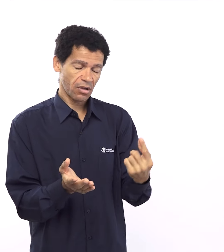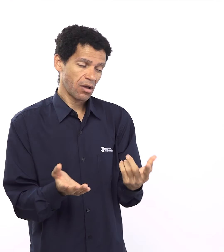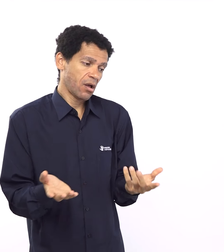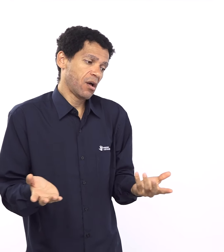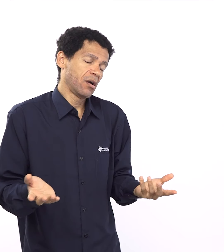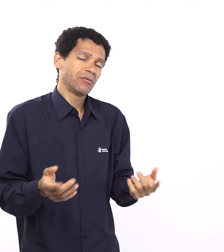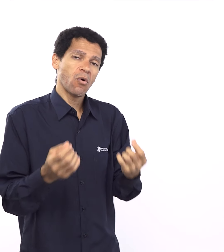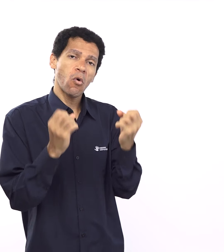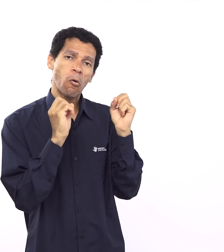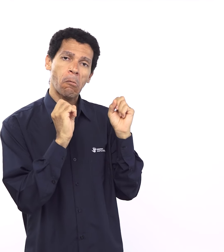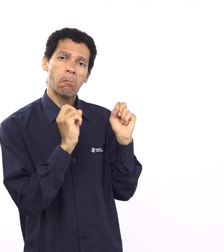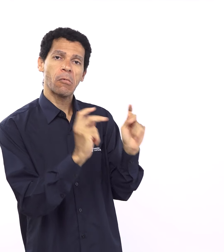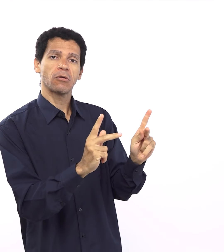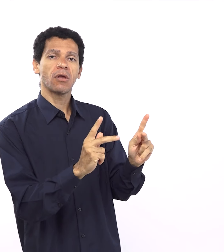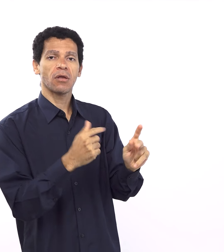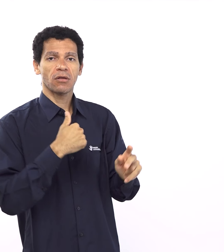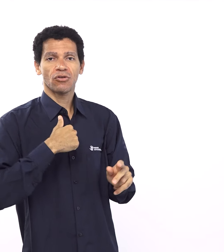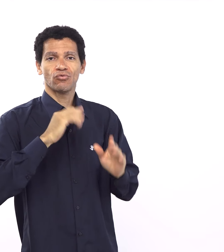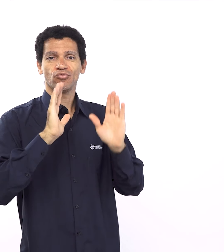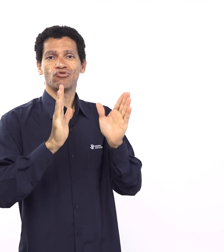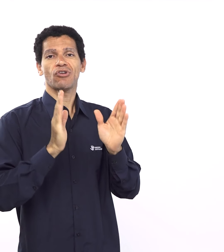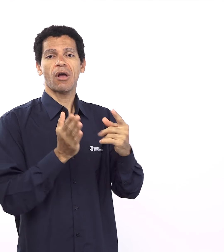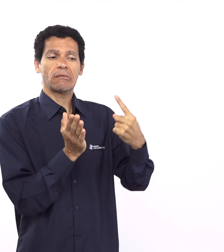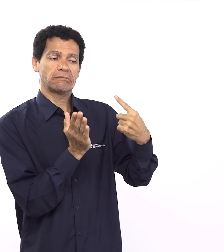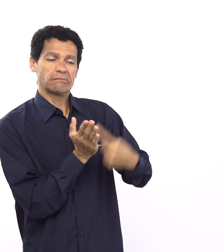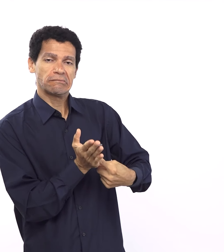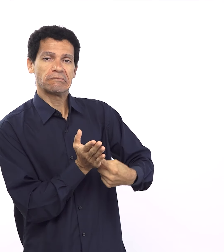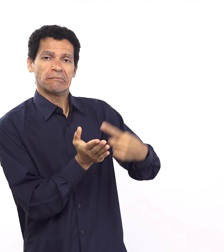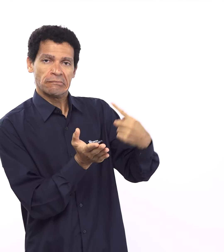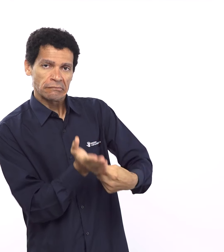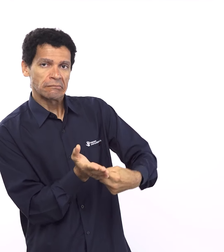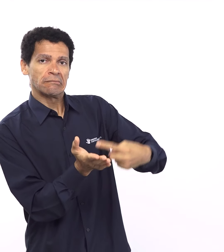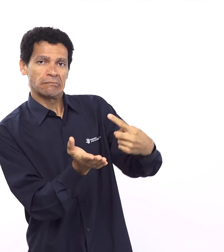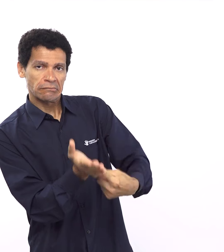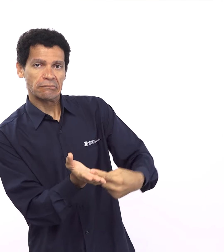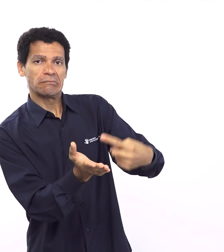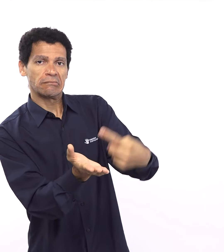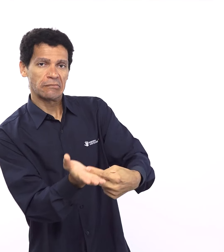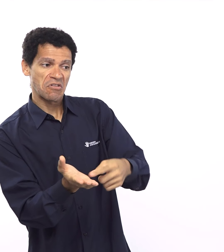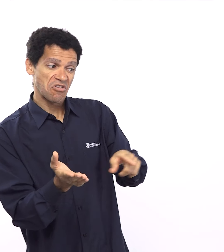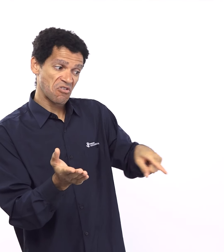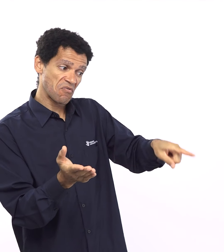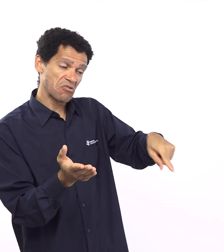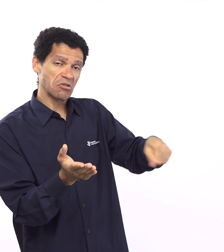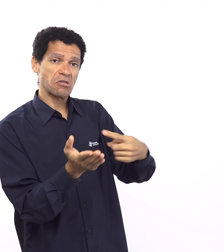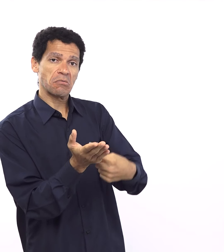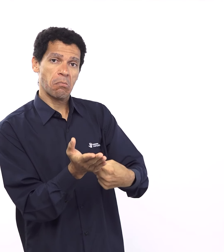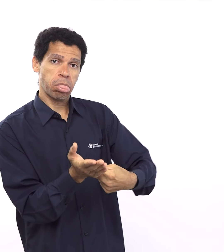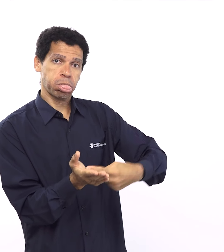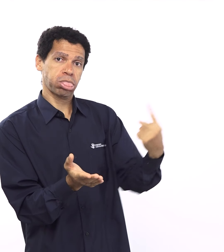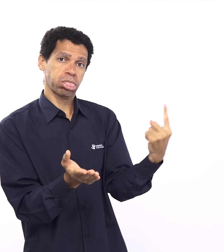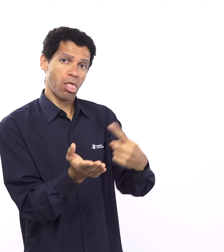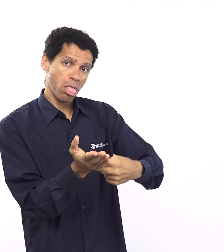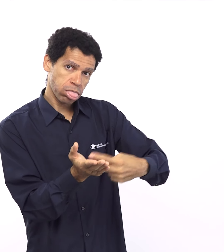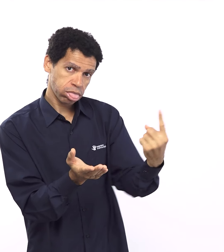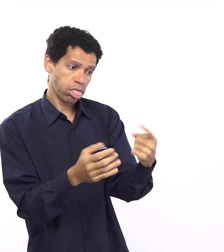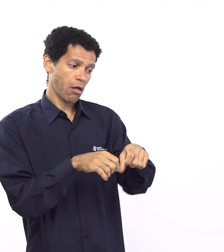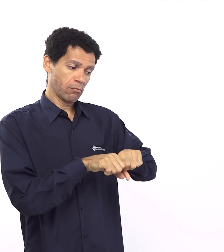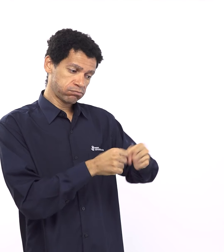com o que havia sido combinado e agora vem as maldições da aliança e o ápice das maldições da